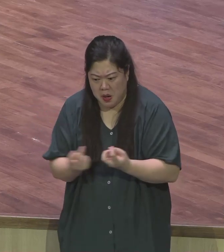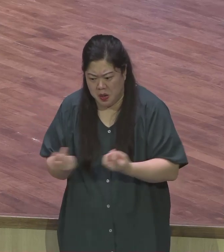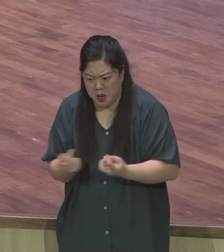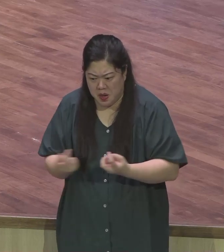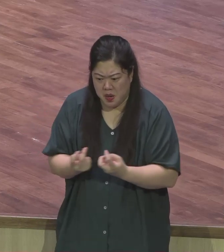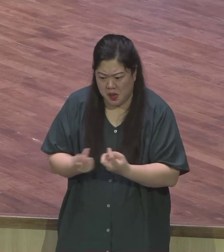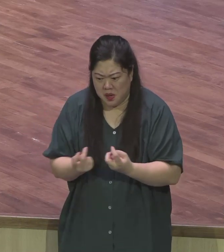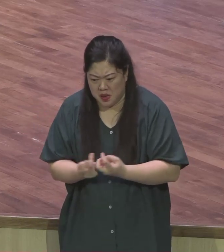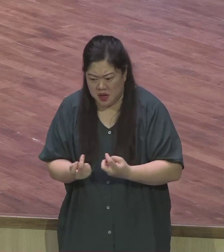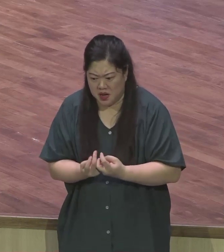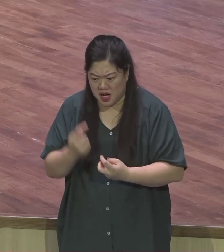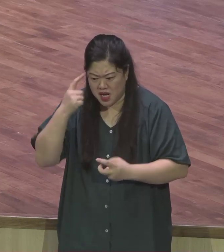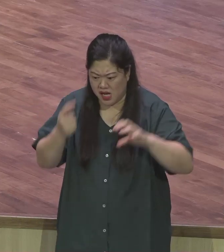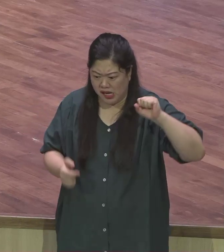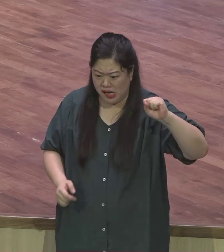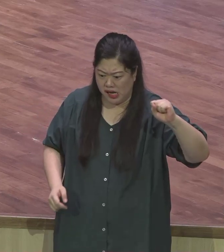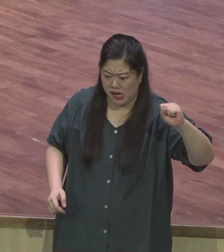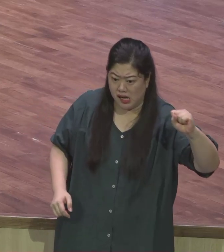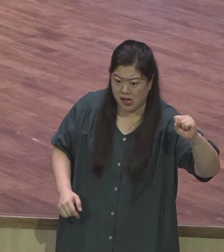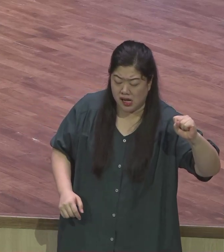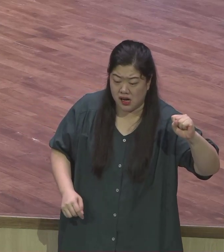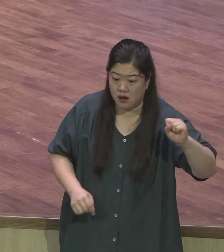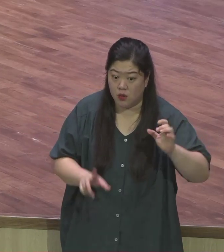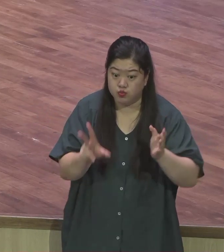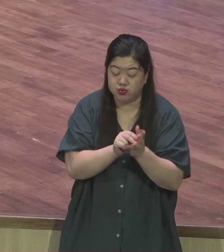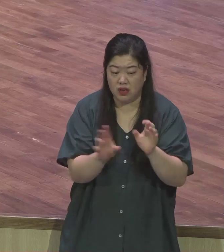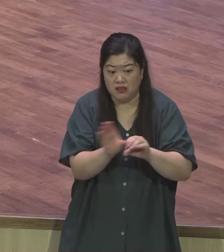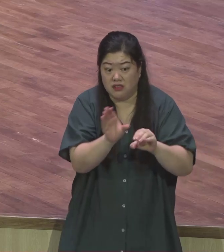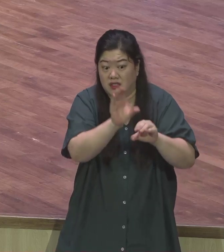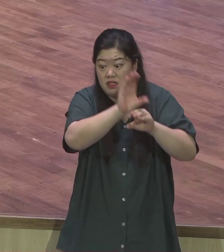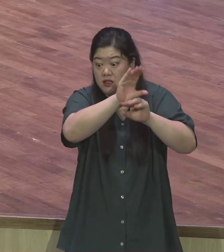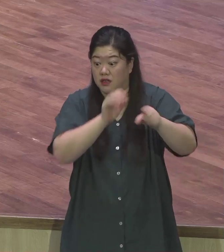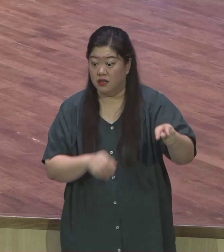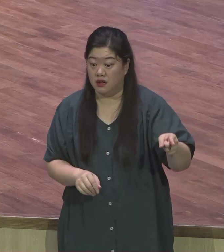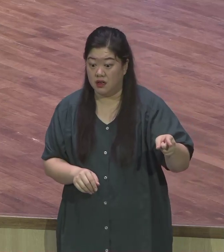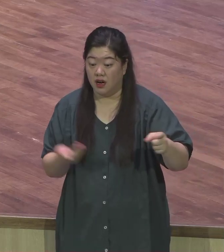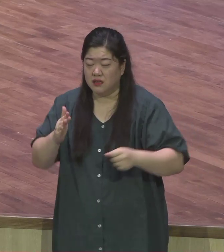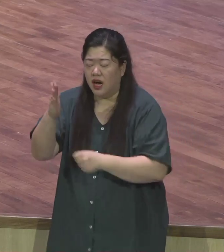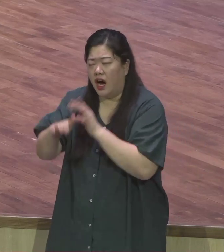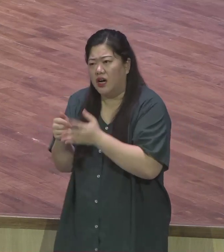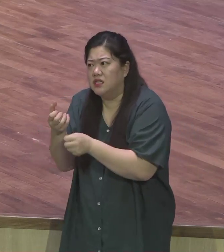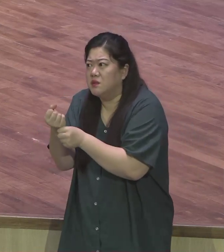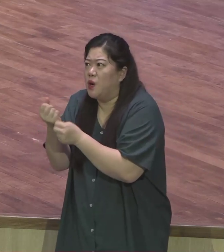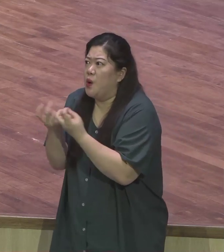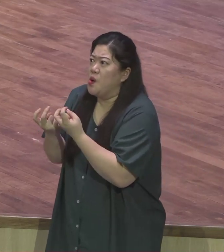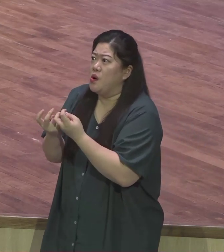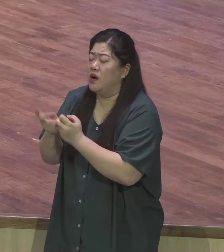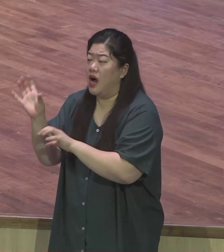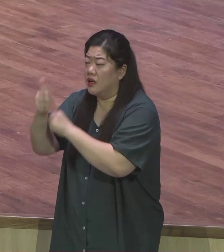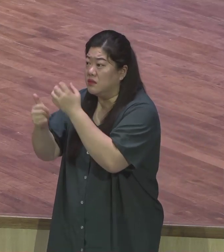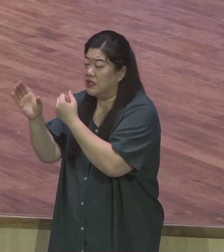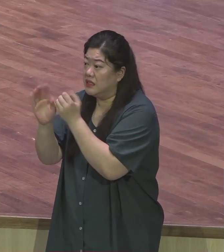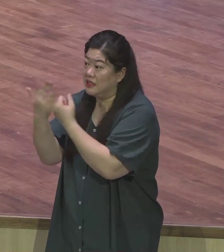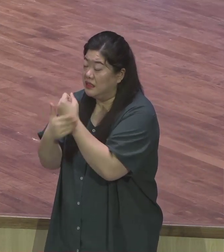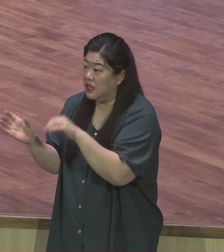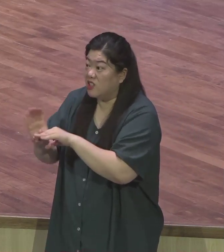안전해집니다 문제를 피하는 것이 아니라 여러분들이 하나님으로 대진표를 써서 여러분들께 정면으로